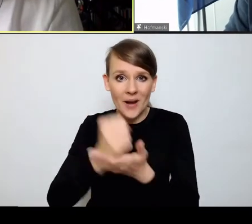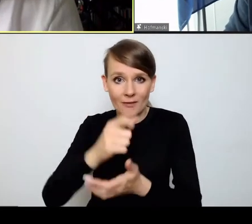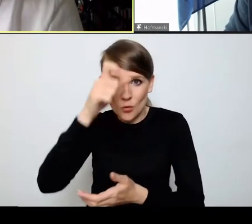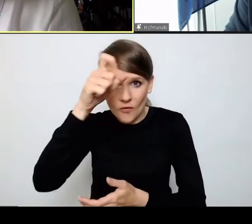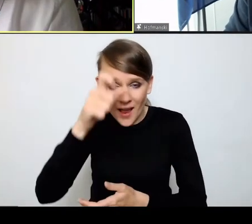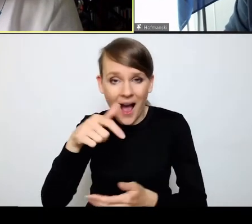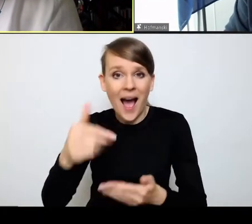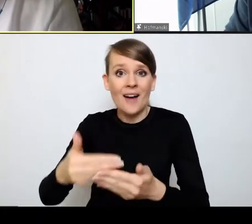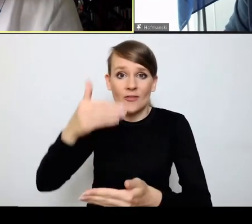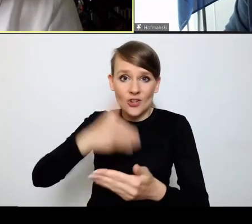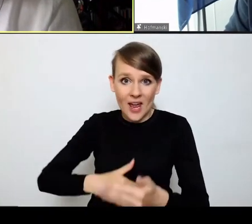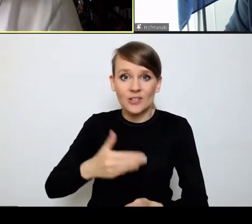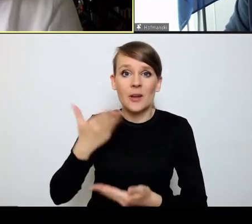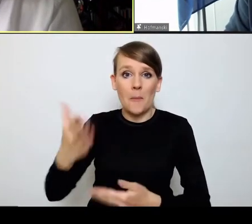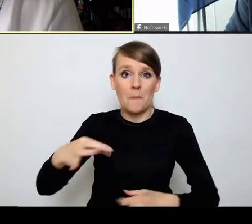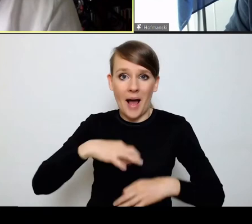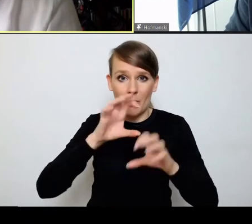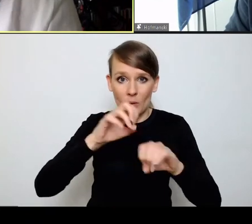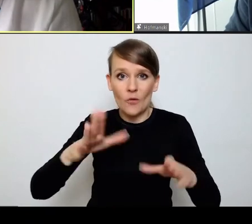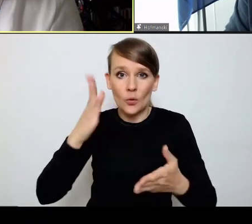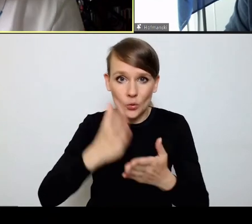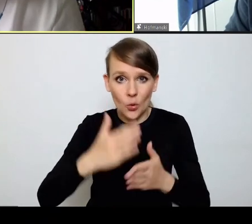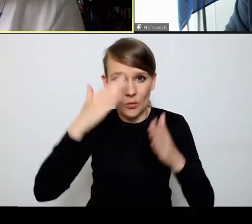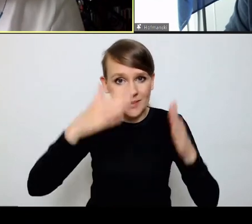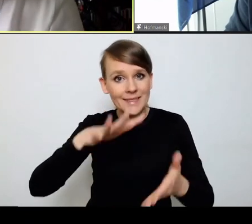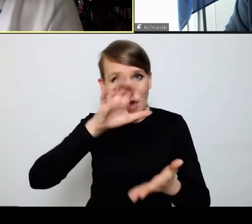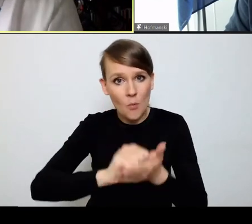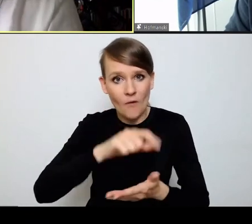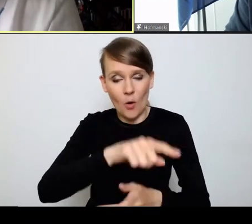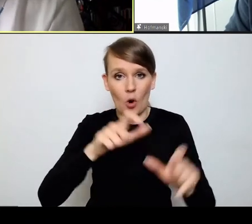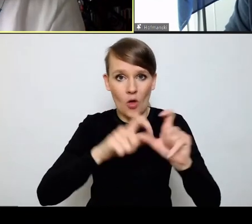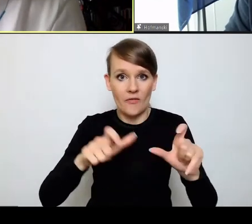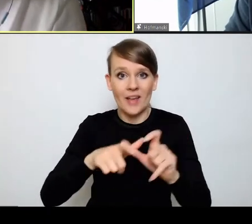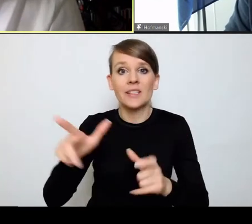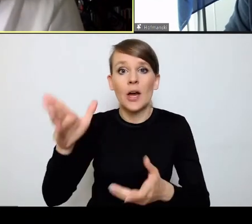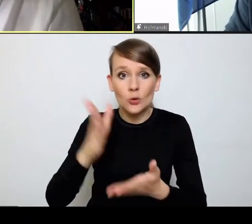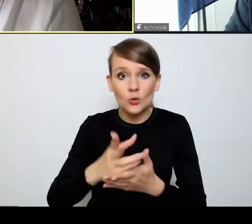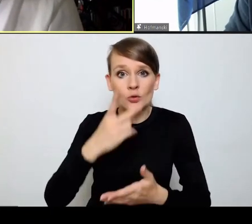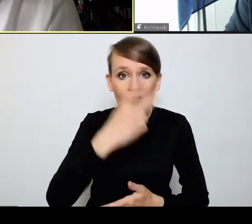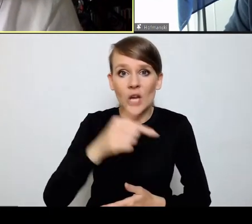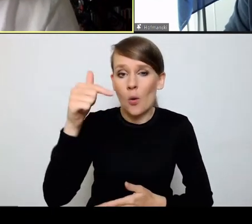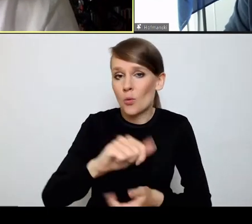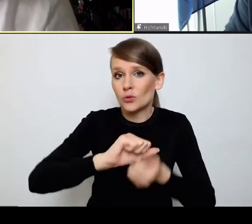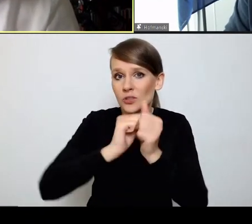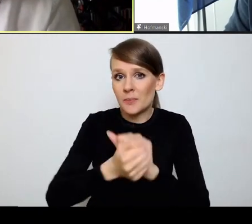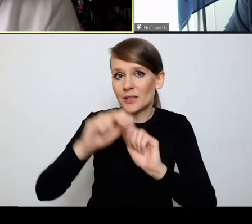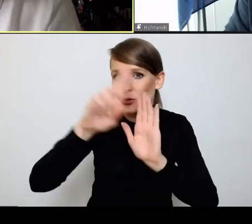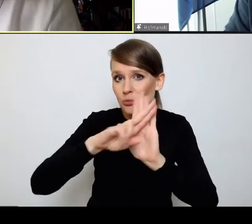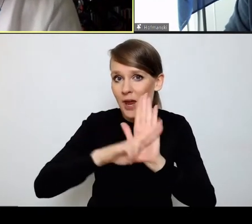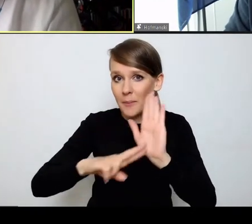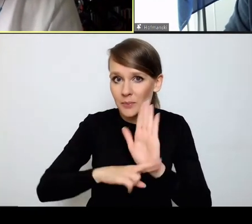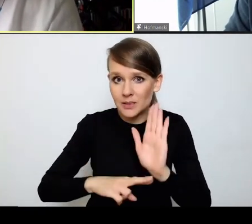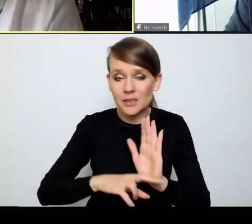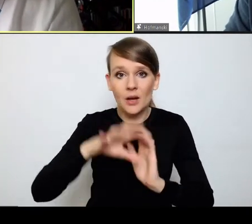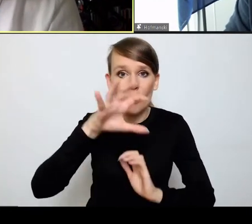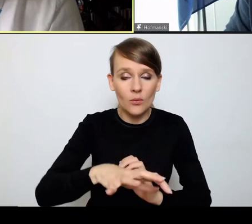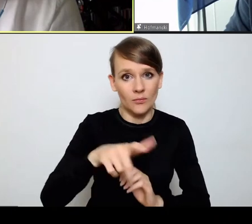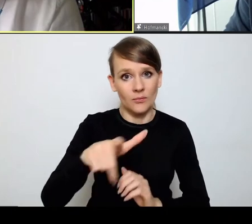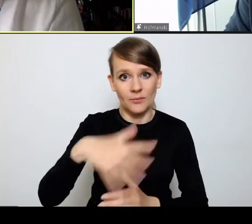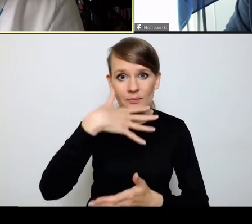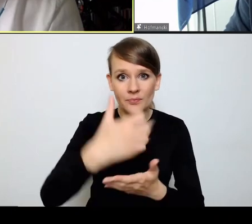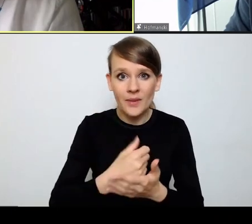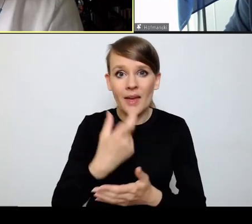Profesor Piotr Hofmański już się wtedy konwencją zajmował i dostrzegał na przykład, że trzeba będzie zmienić przepisy dotyczące stosowania